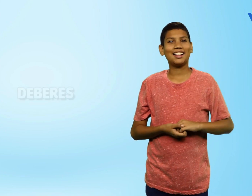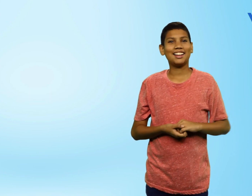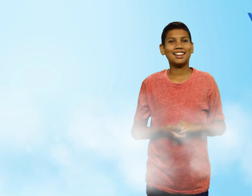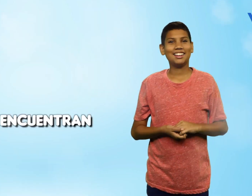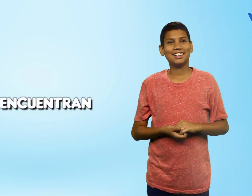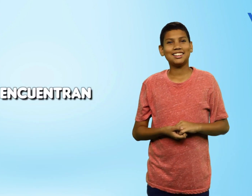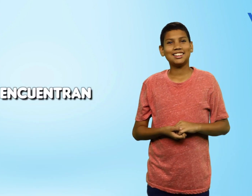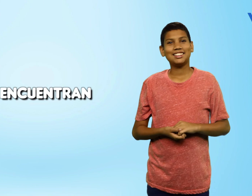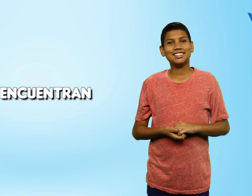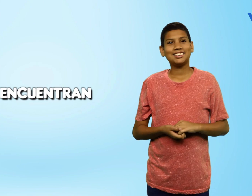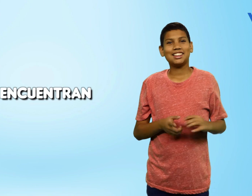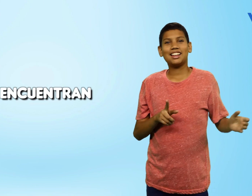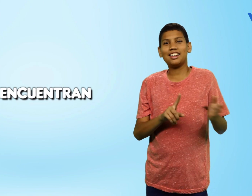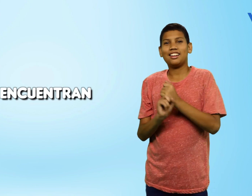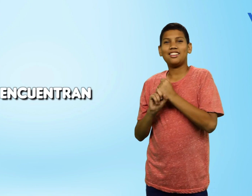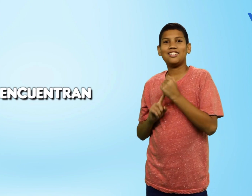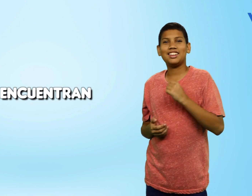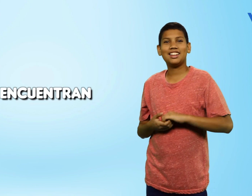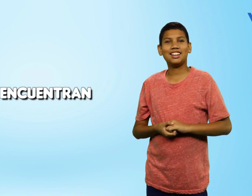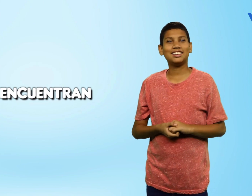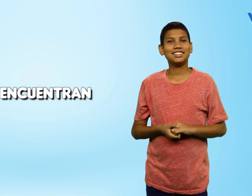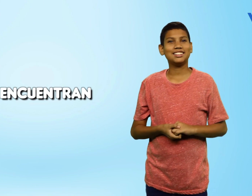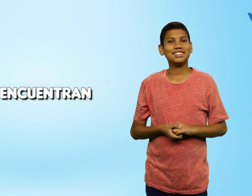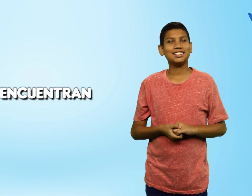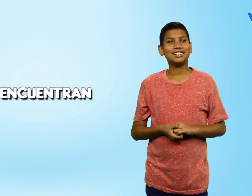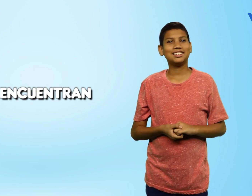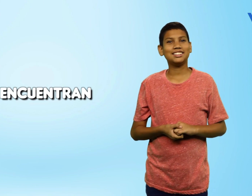Encuentra Encuentra